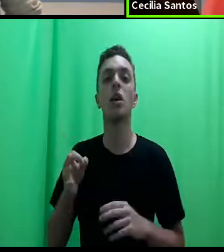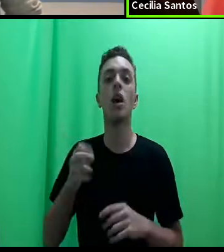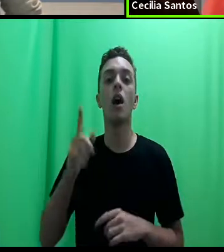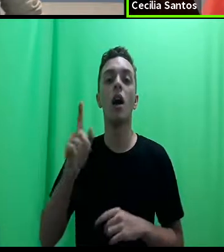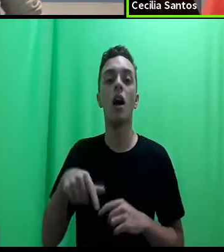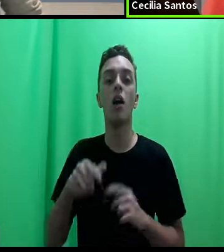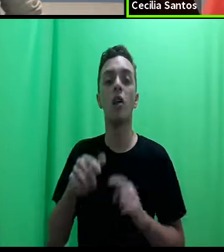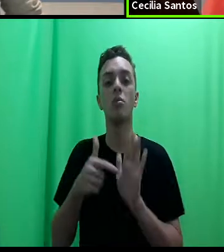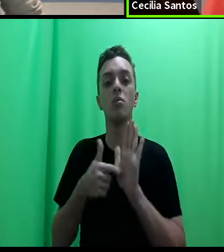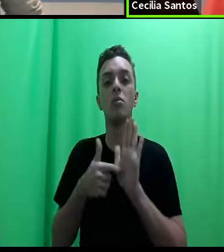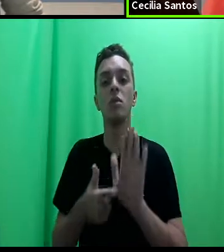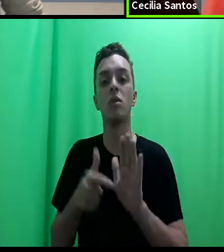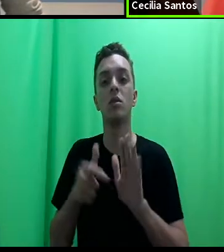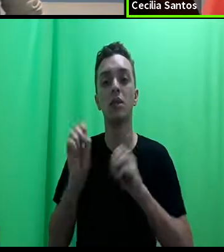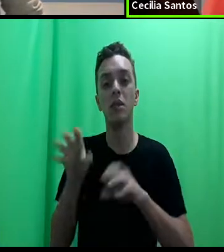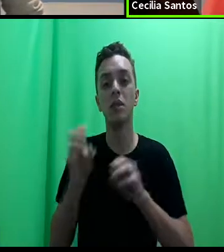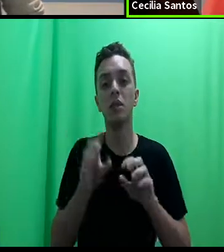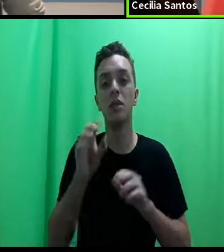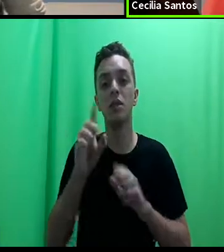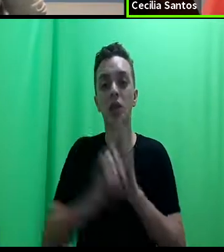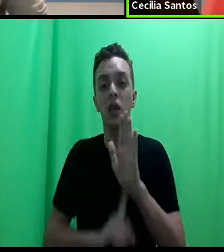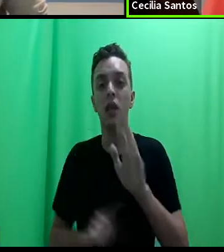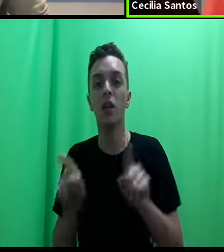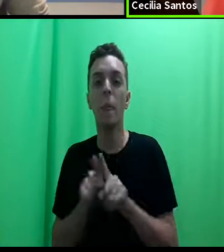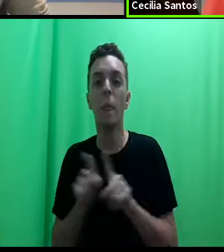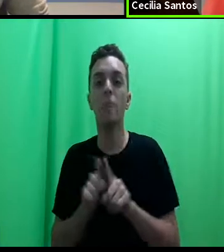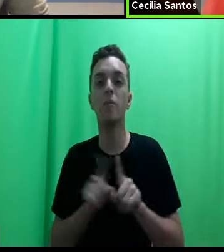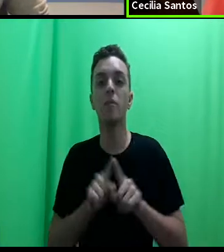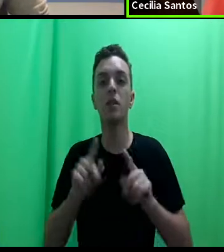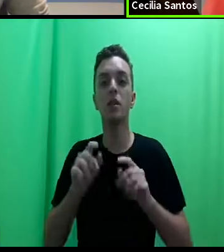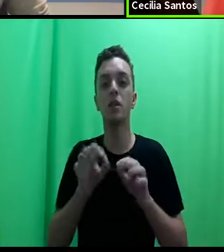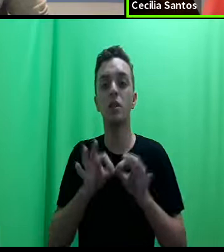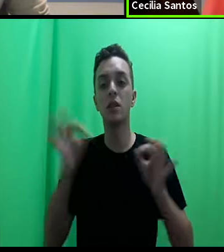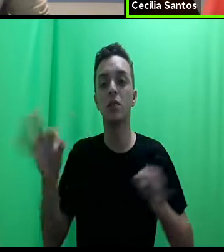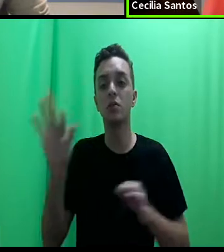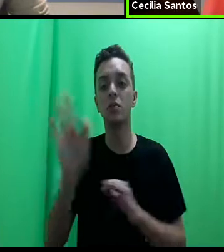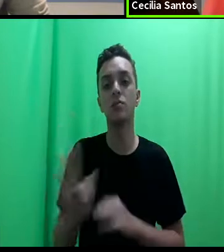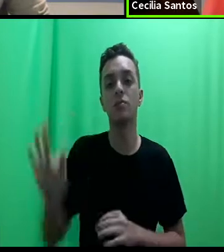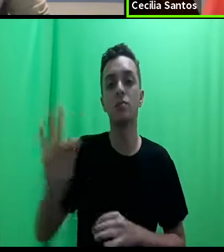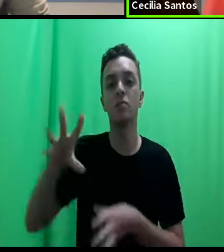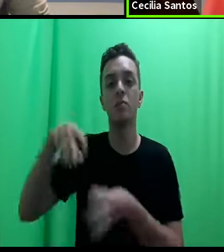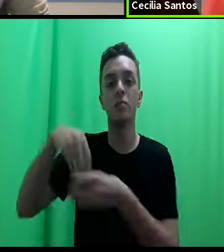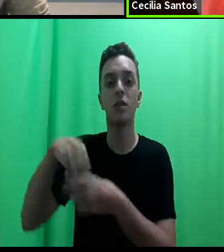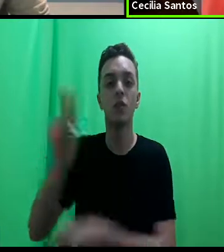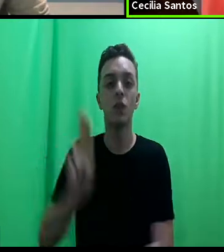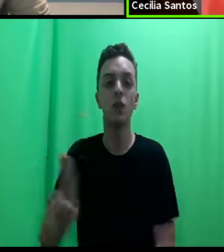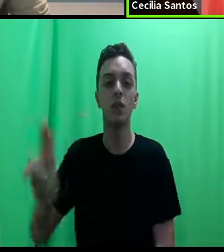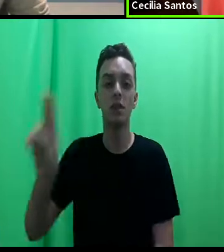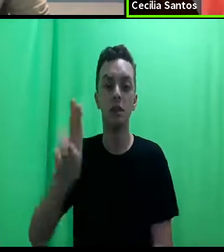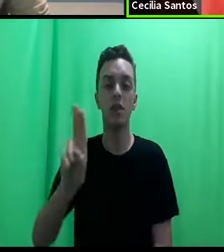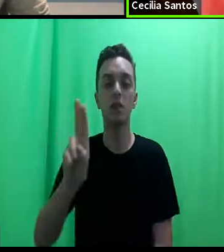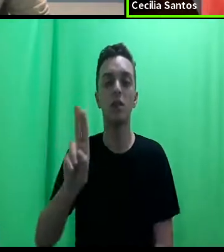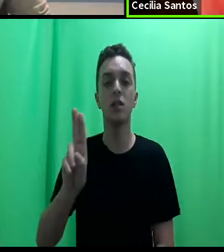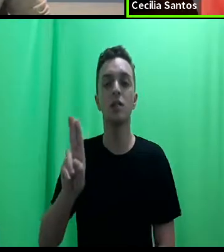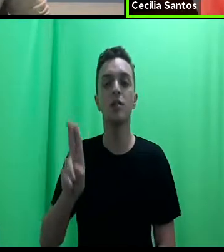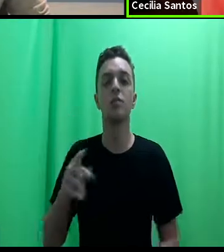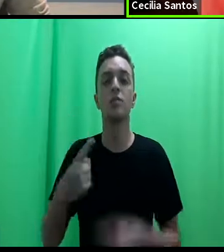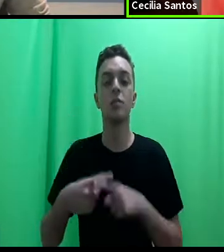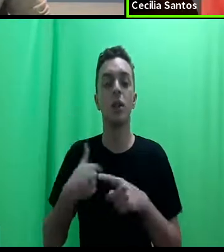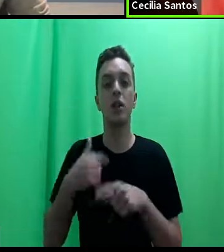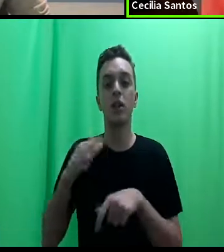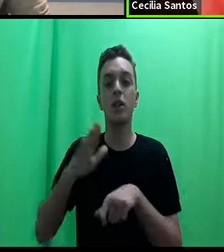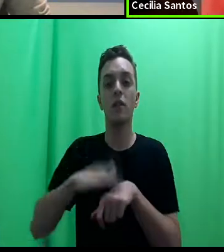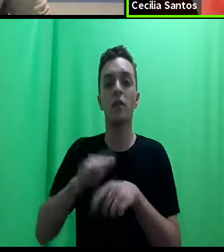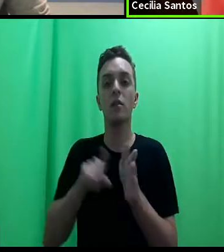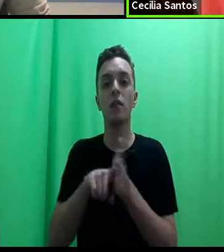prática de ensino em direito e de extensão universitária, realizada através do que eu vou chamar de